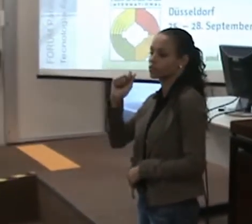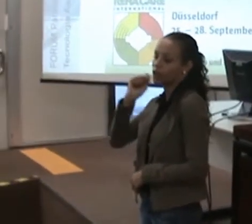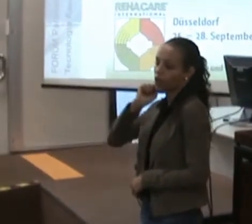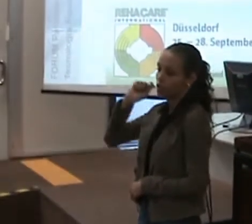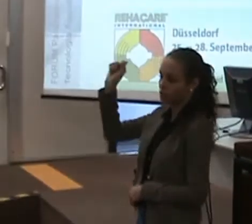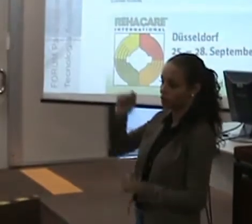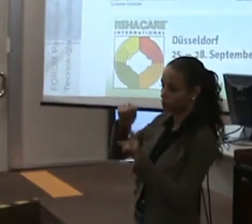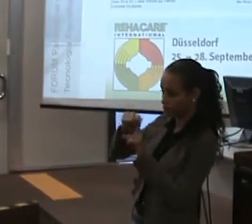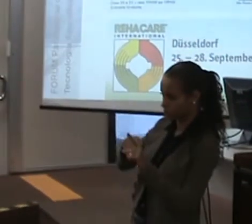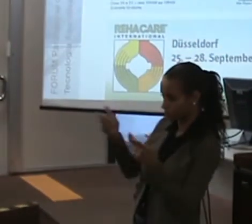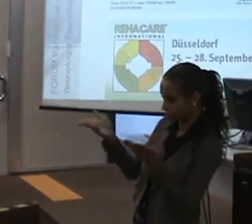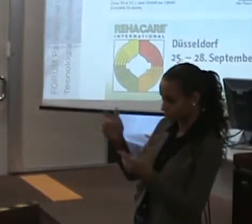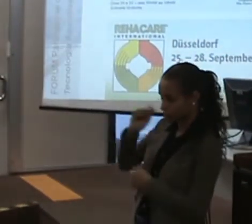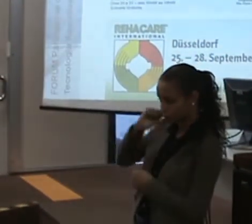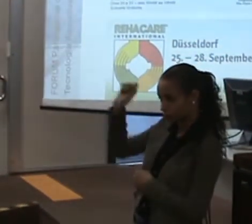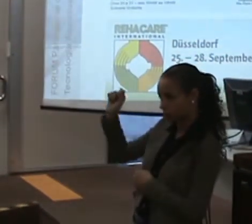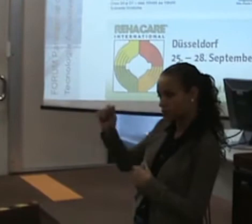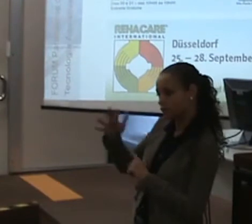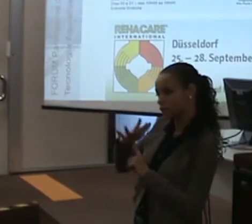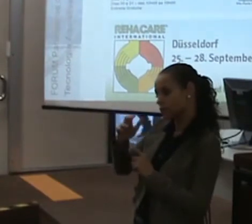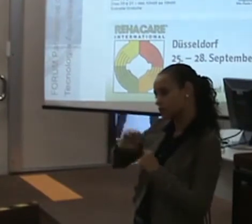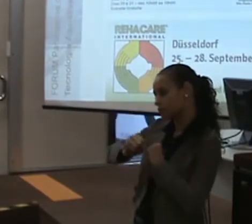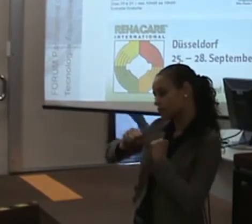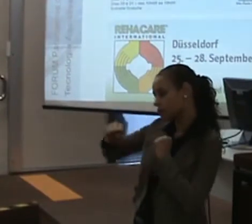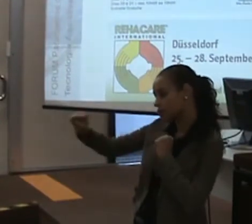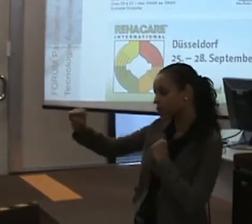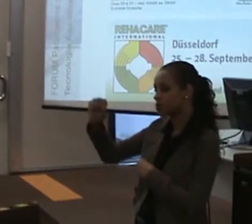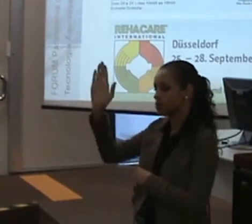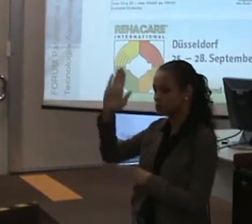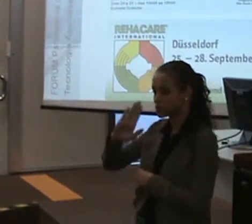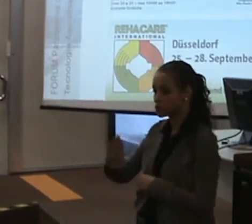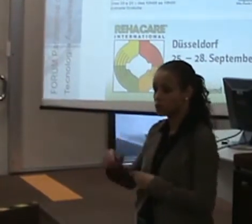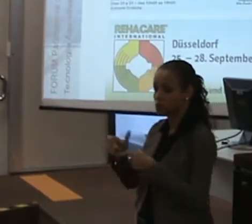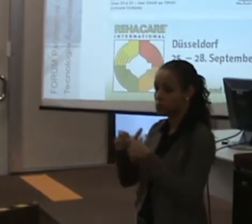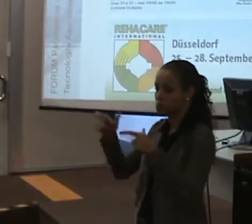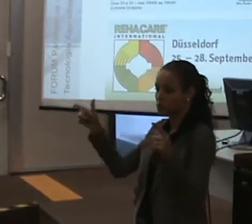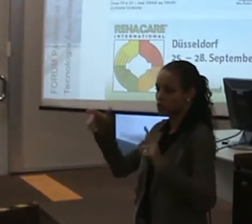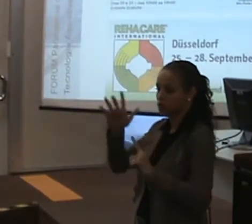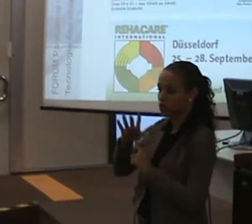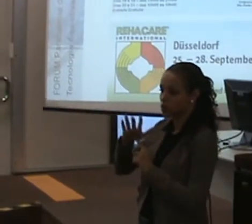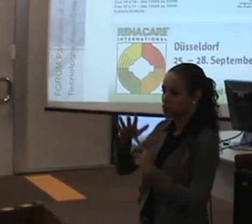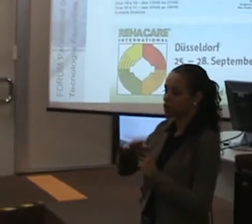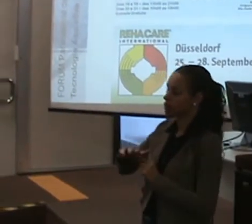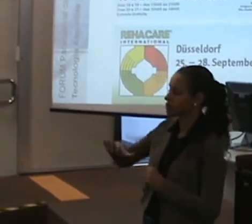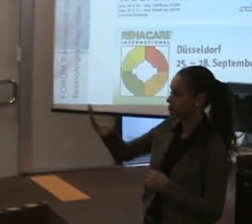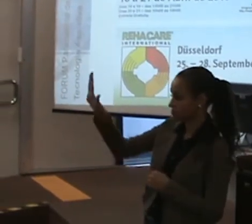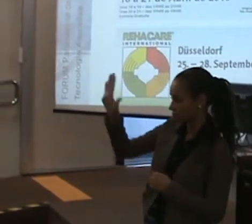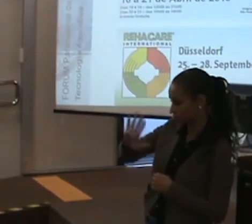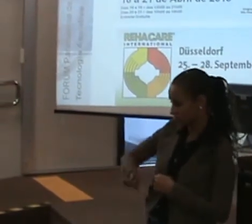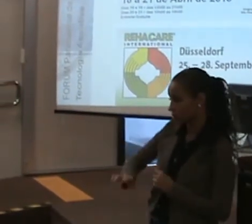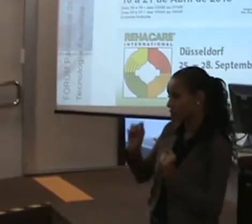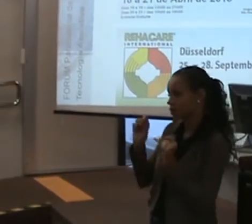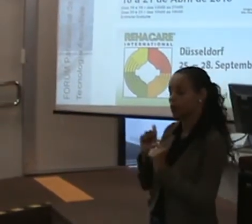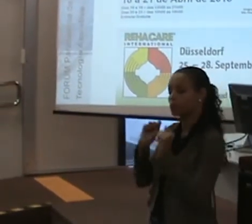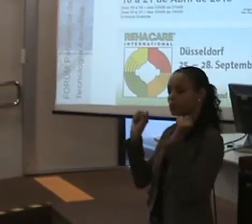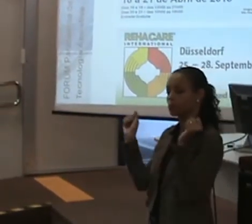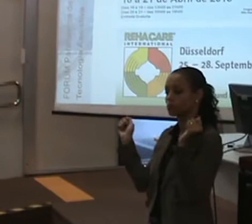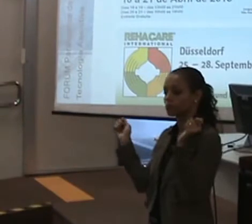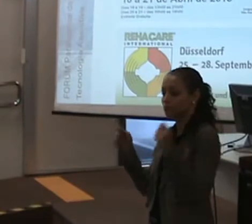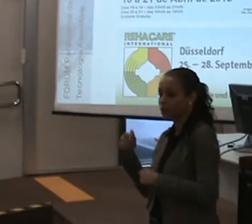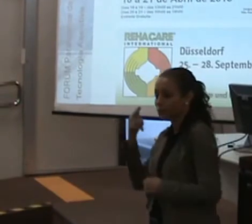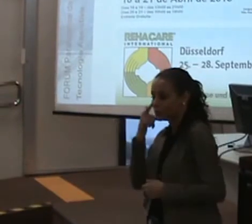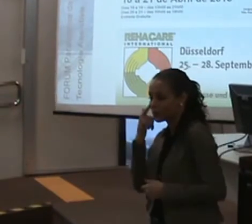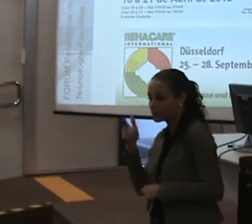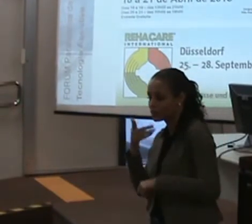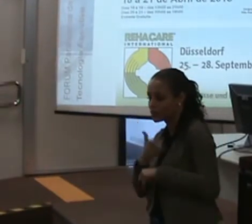é uma feira realmente gigantesca a nível nacional, acho que é a maior feira da América Latina, onde a gente pode ver na